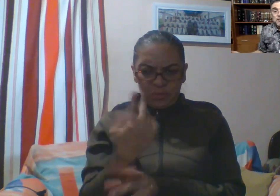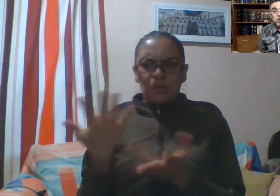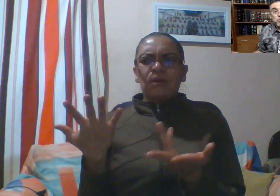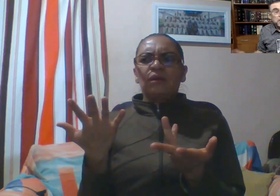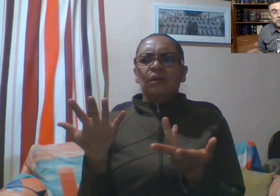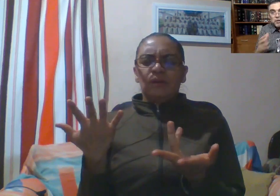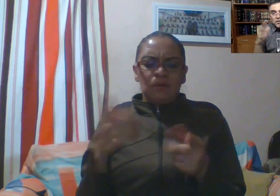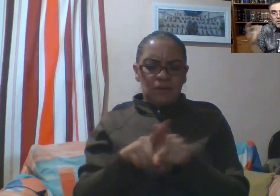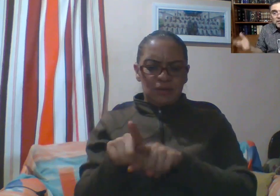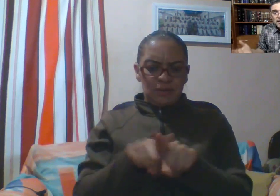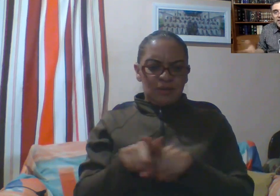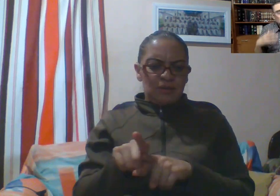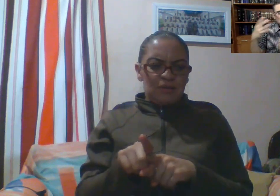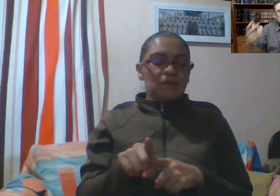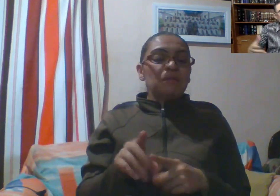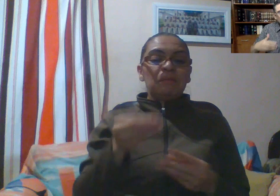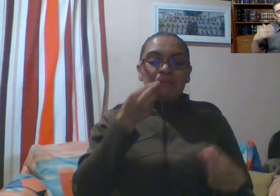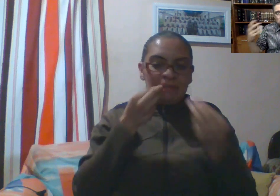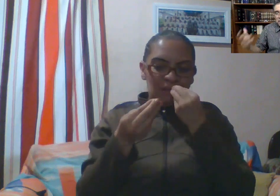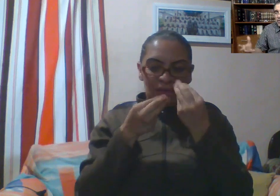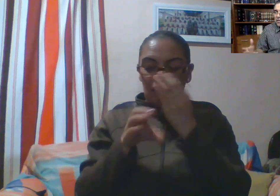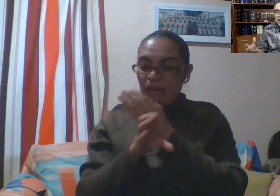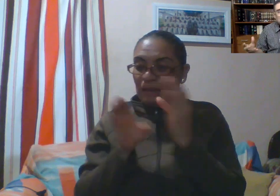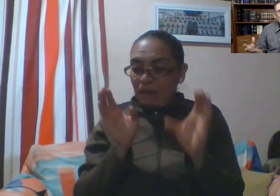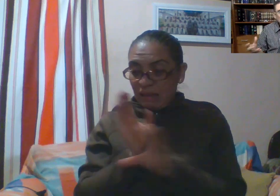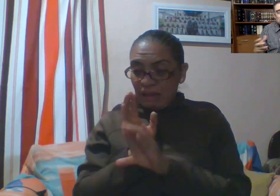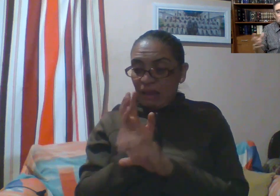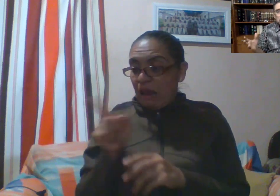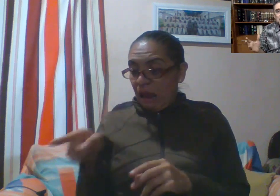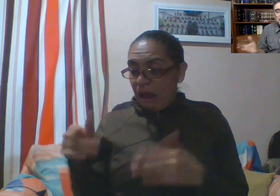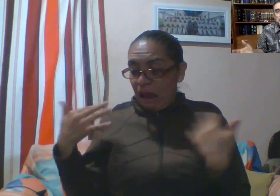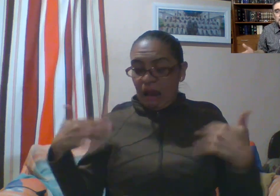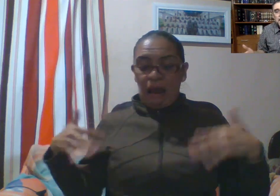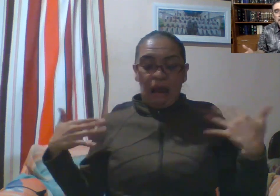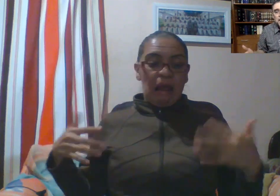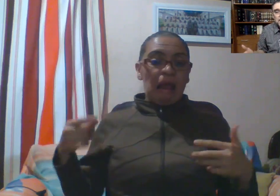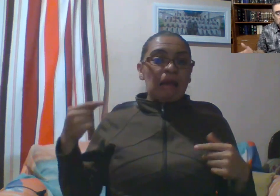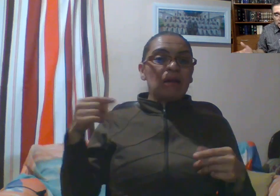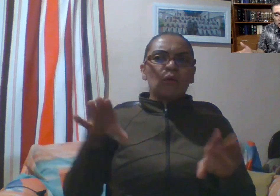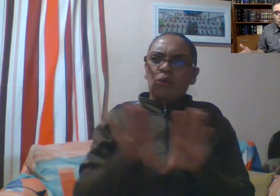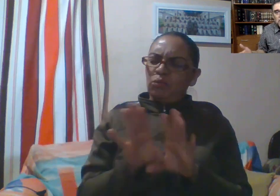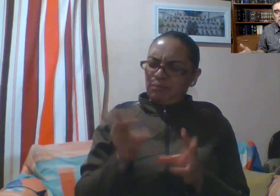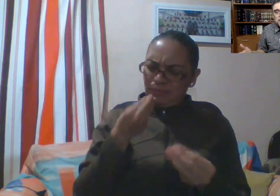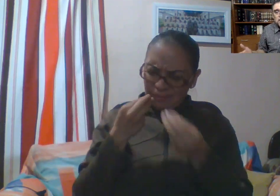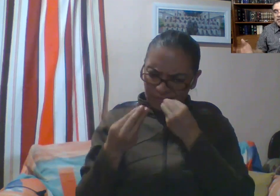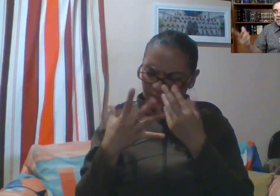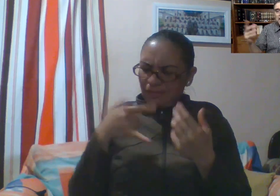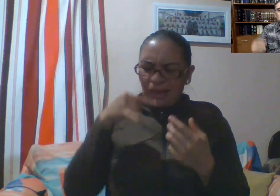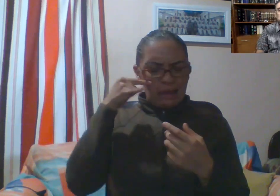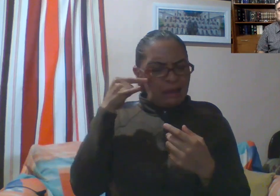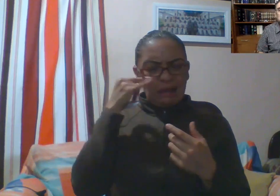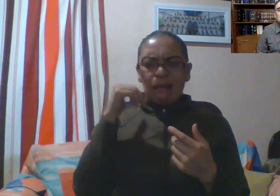prohibidas, puedo hacer lo que sea, estoy inventándole yo más cosas. Puedo hacer lo que sea y nadie me ve. ¿Desde cuándo eres invisible? Desde que nació mi hermanita.